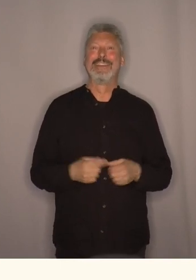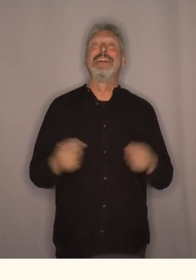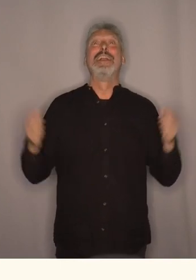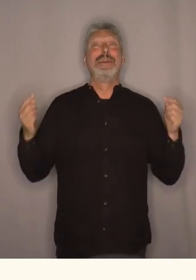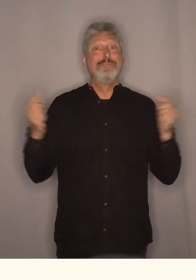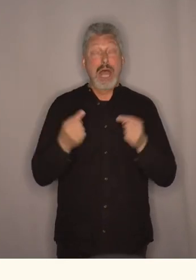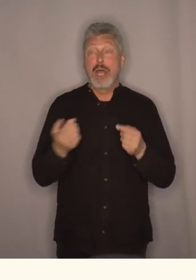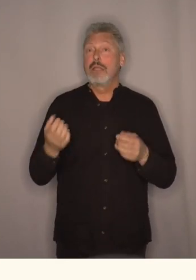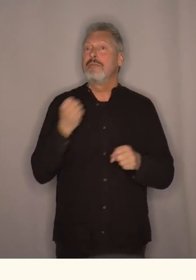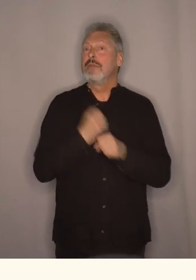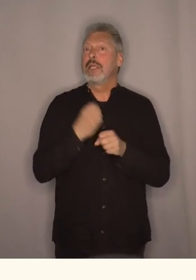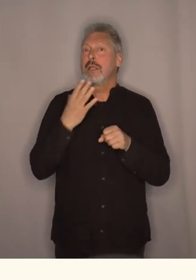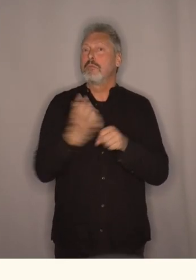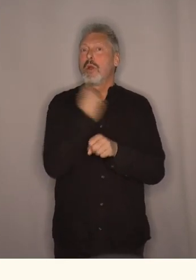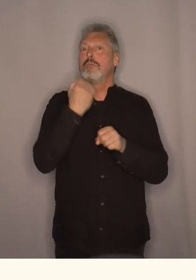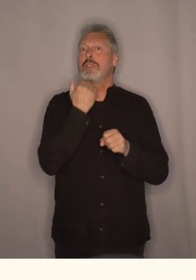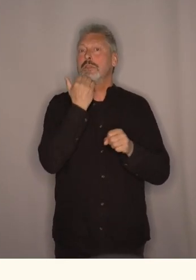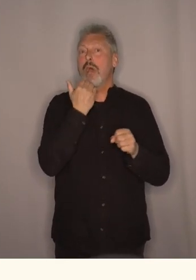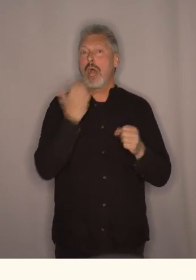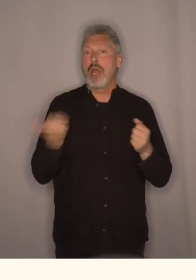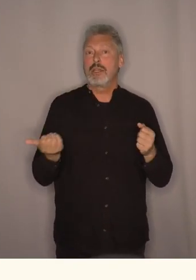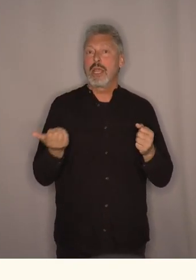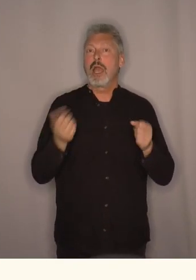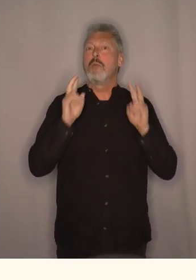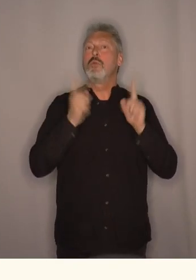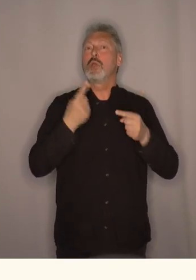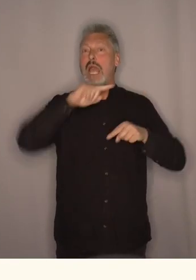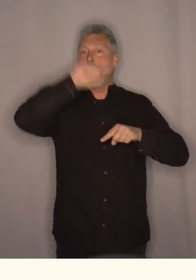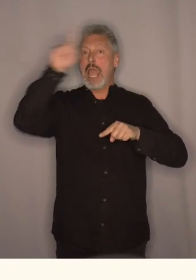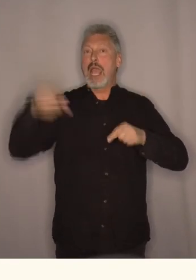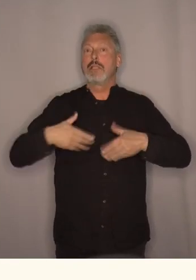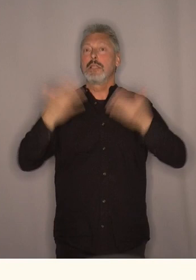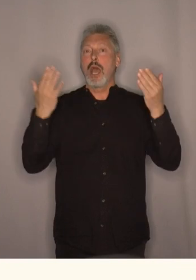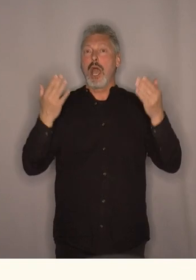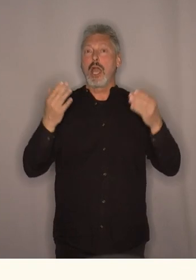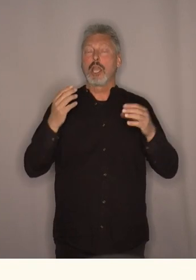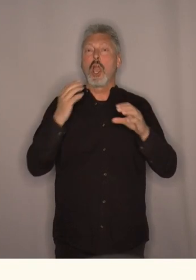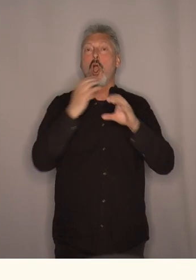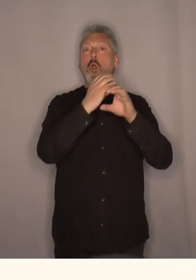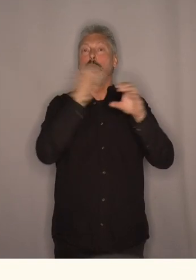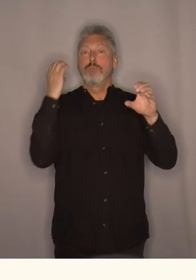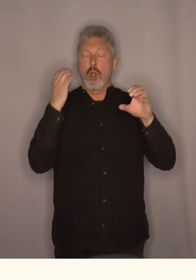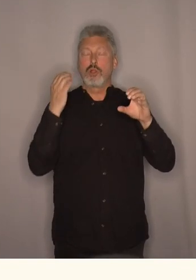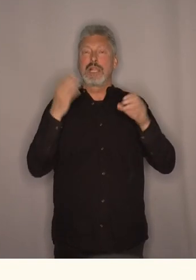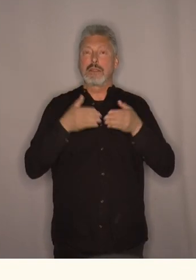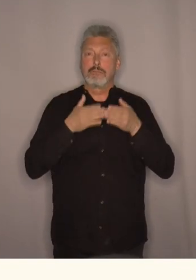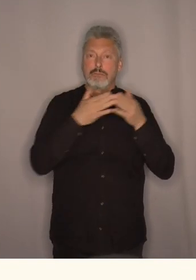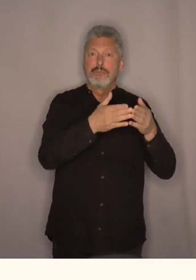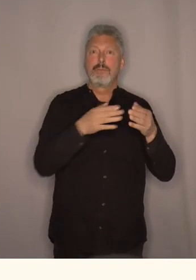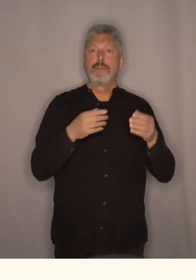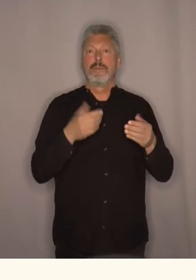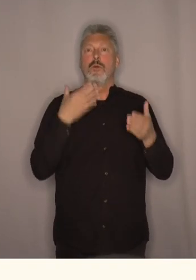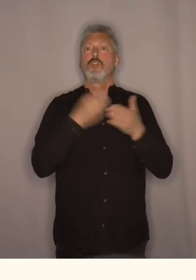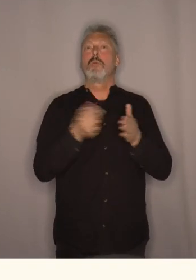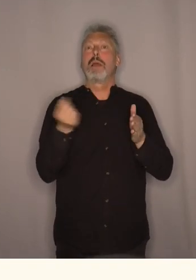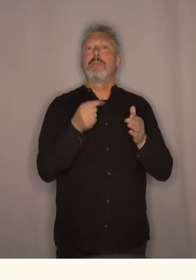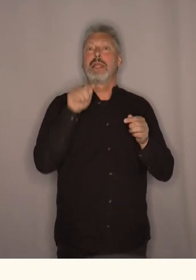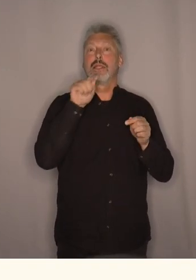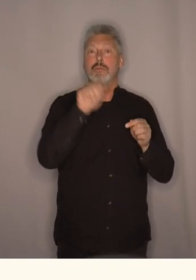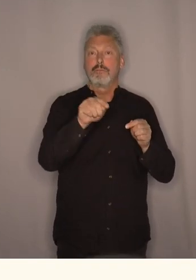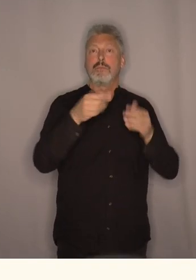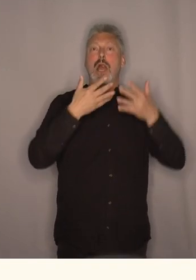Men det var jo mye å spare det var mye å spare på å bruke en dag på å reise kollektiv på å kjøpe det litt billigere enn på fabrikken.